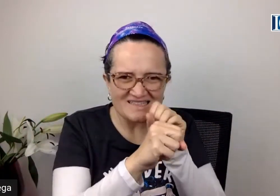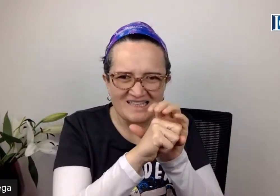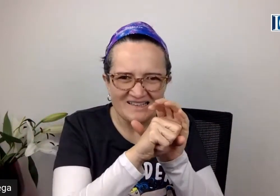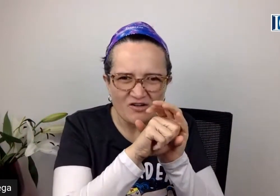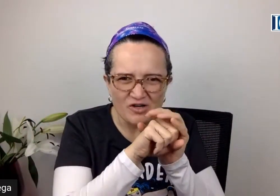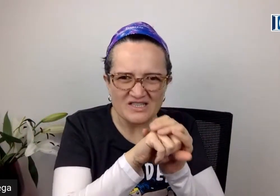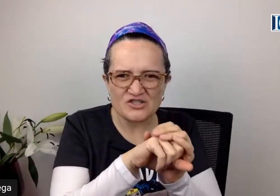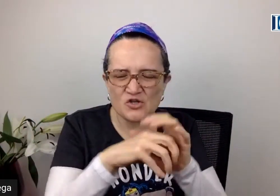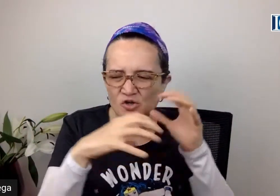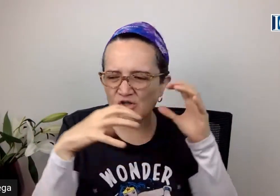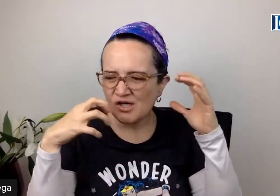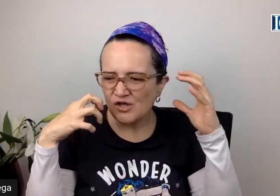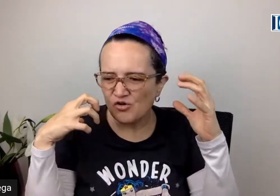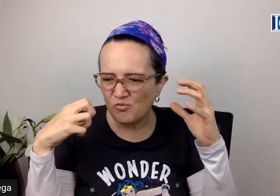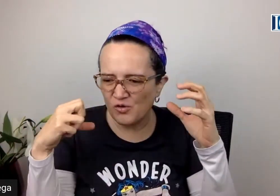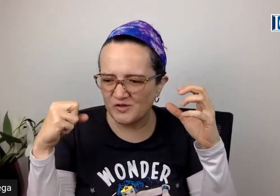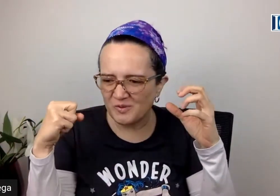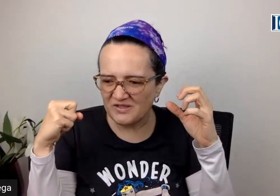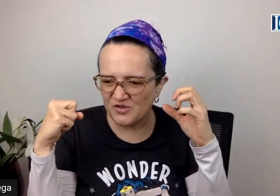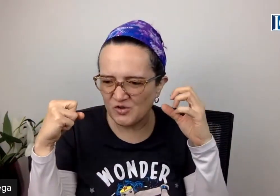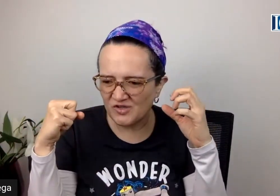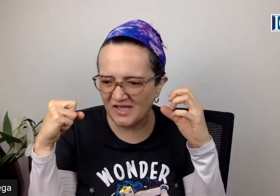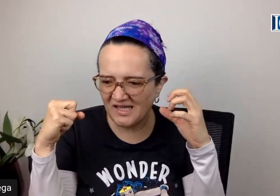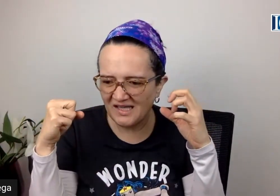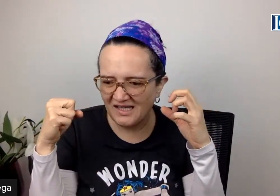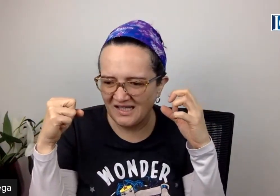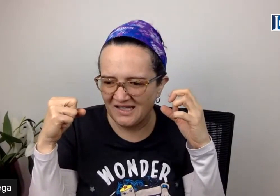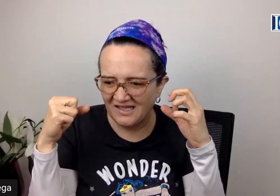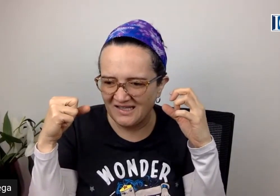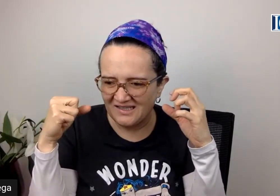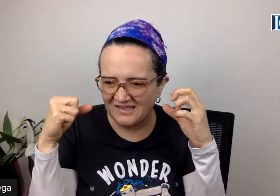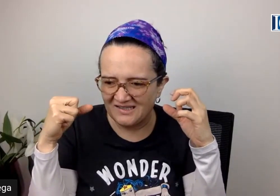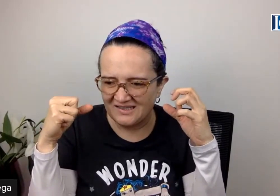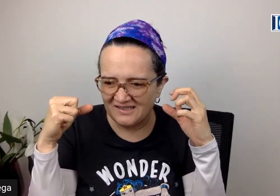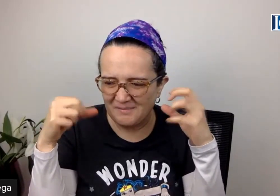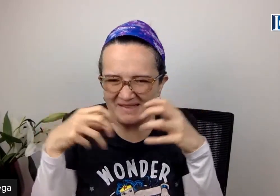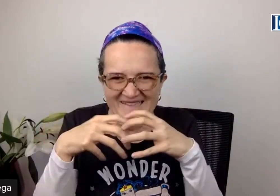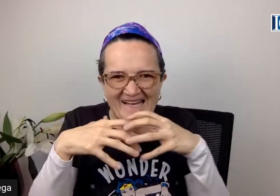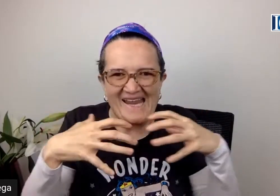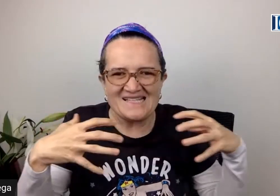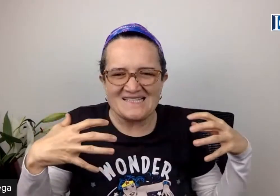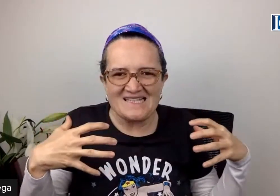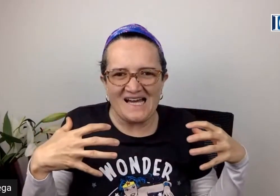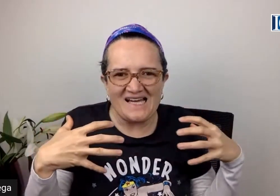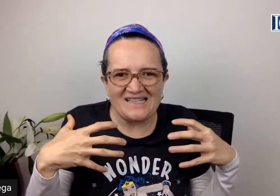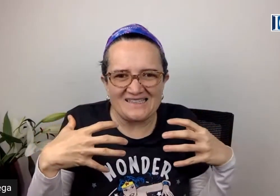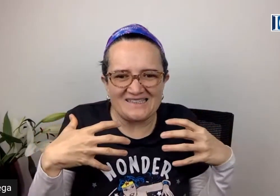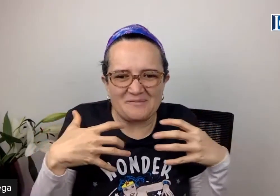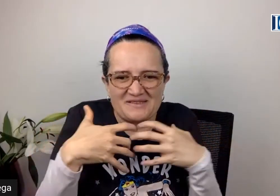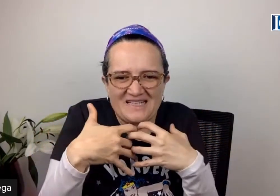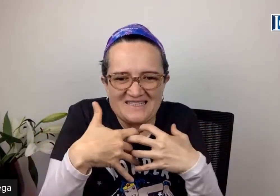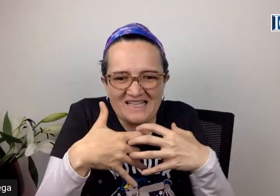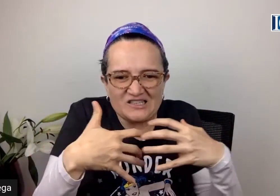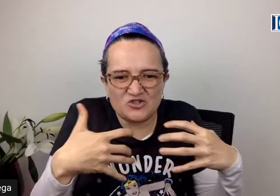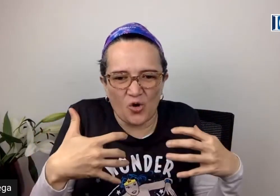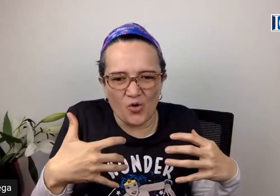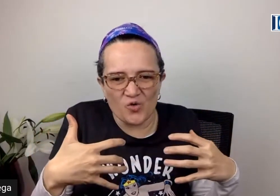sentir de conexión, como expresión de pertenencia, de pertenencia al todo,